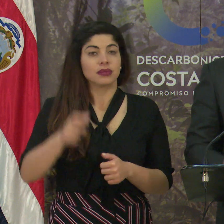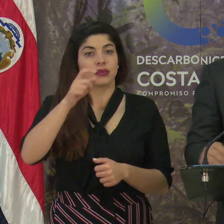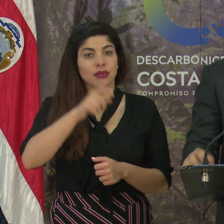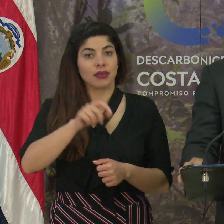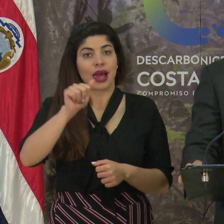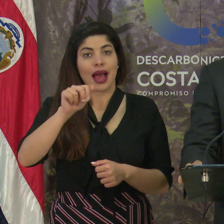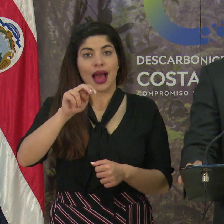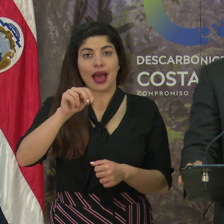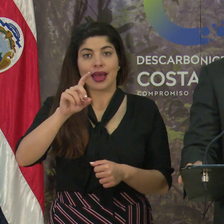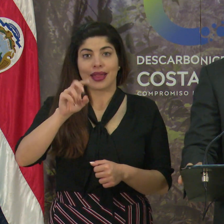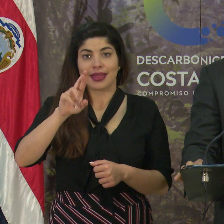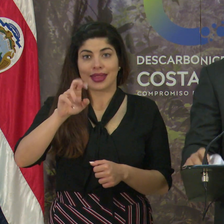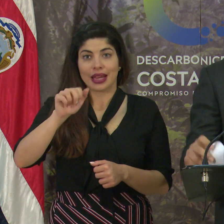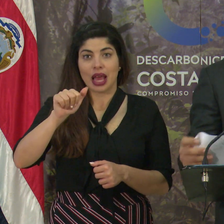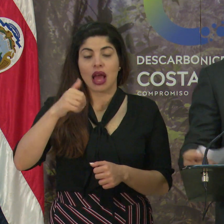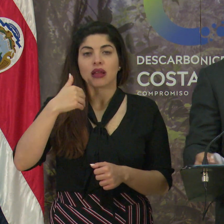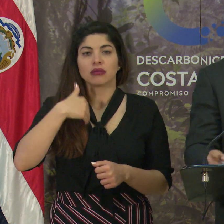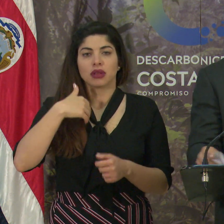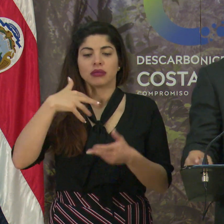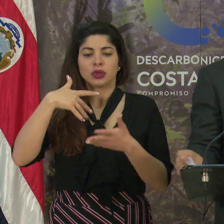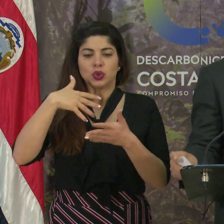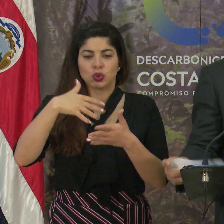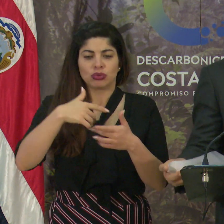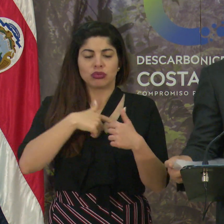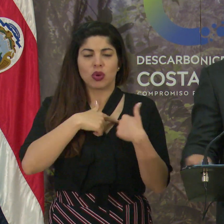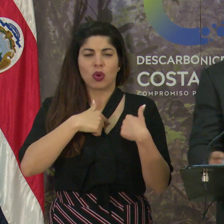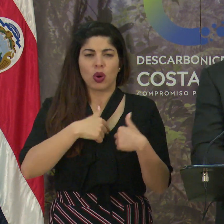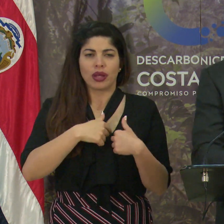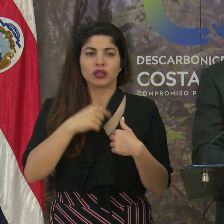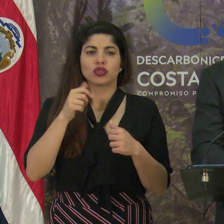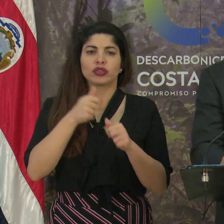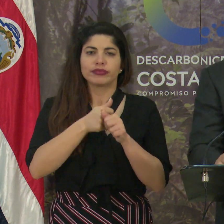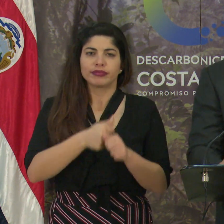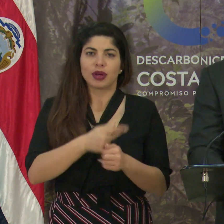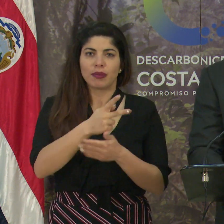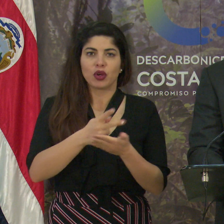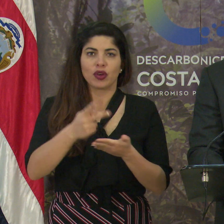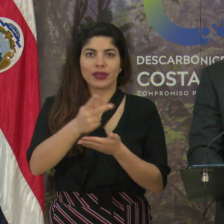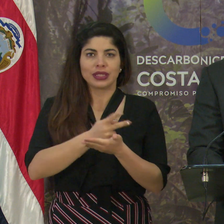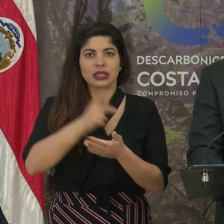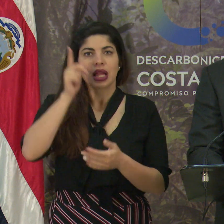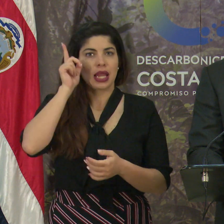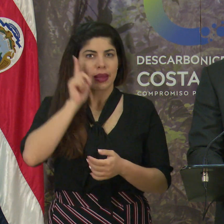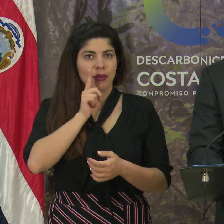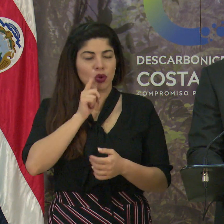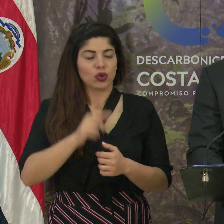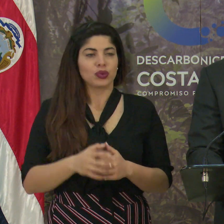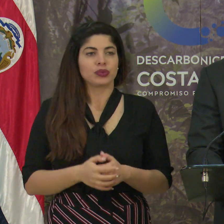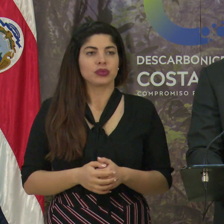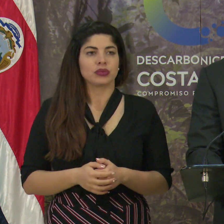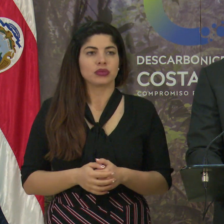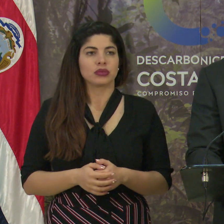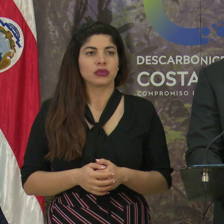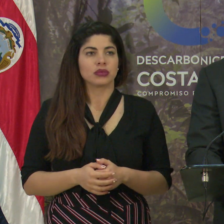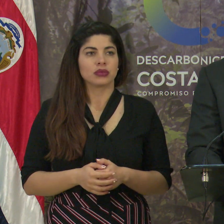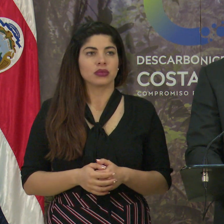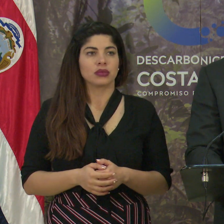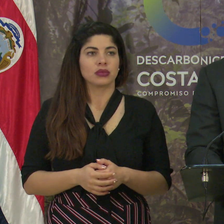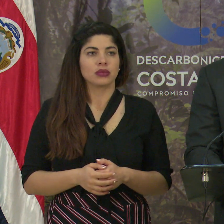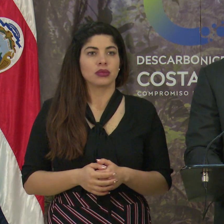doña Andrea tiene su formación, su corazón en la provincia de Limón. Ella es